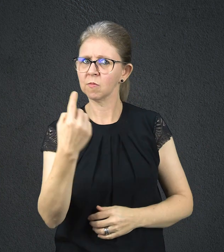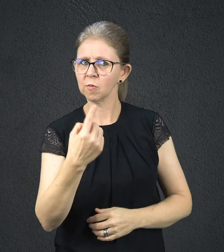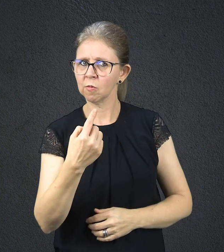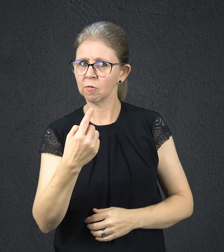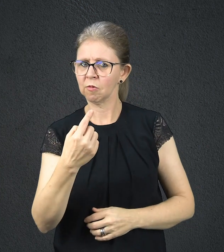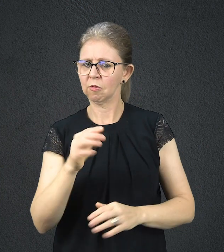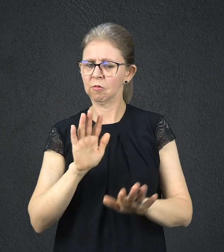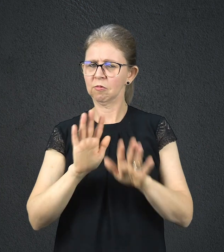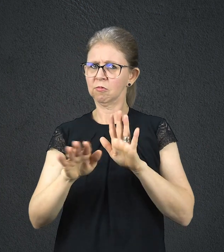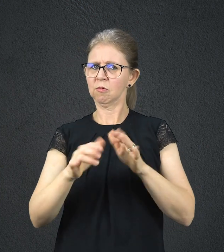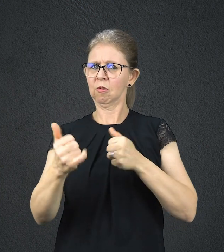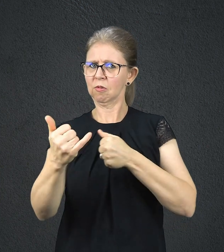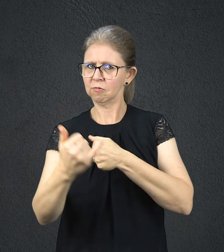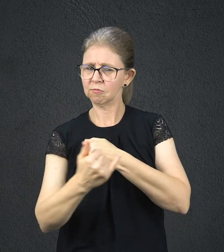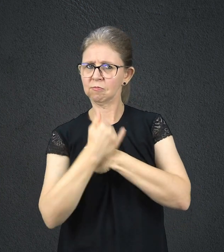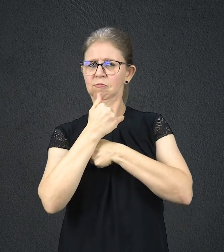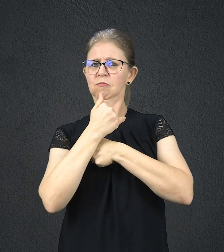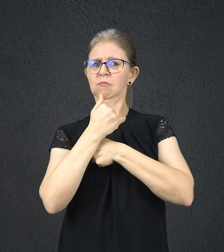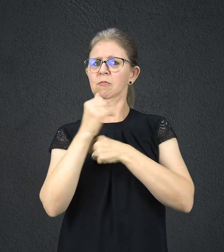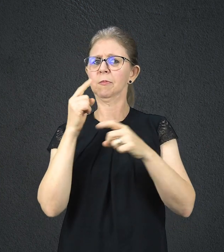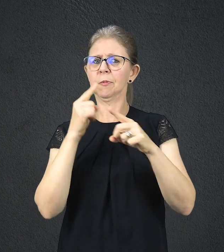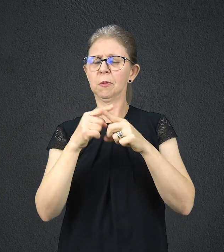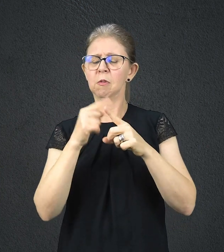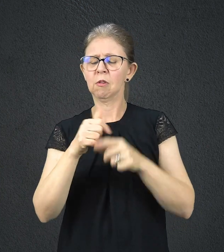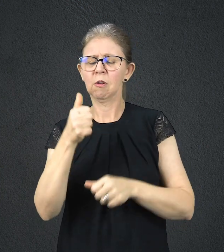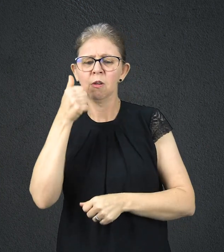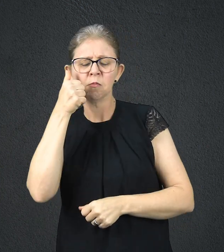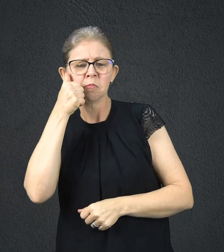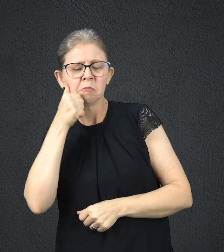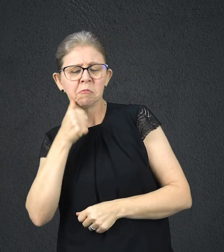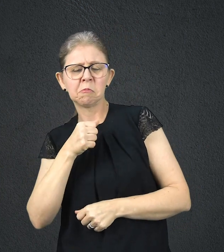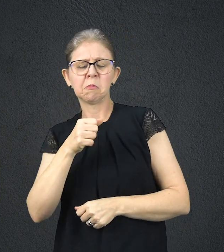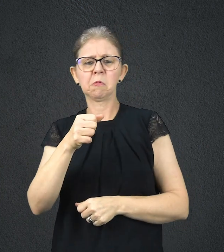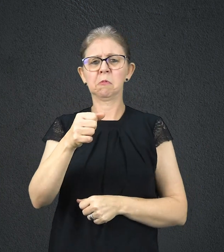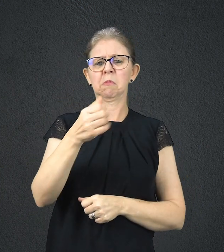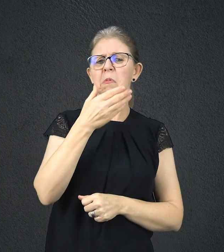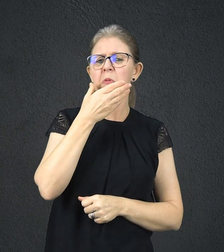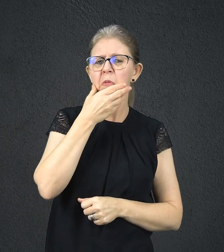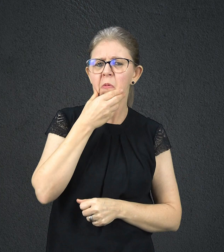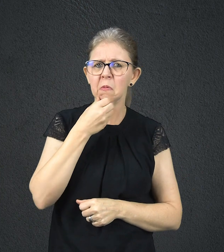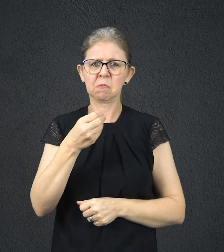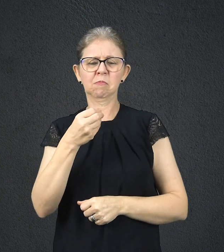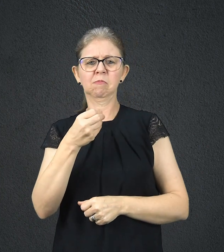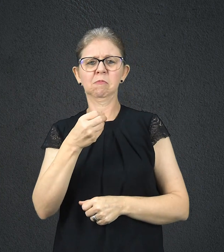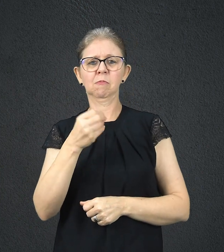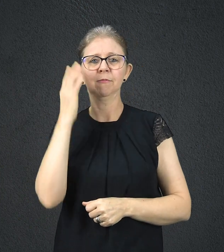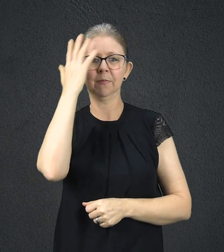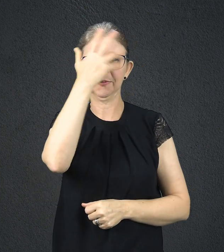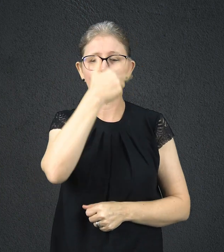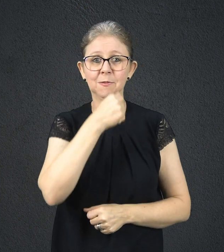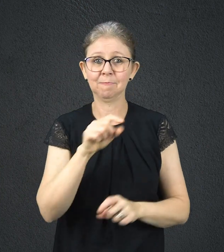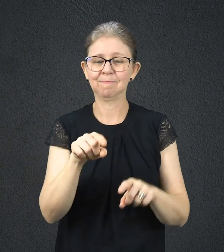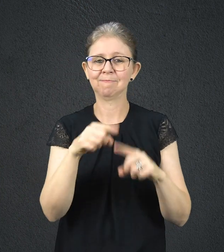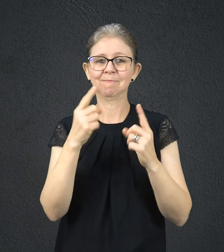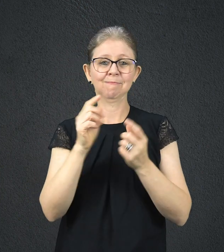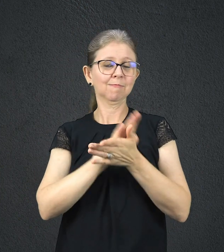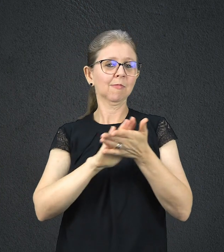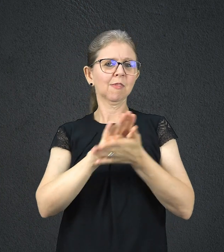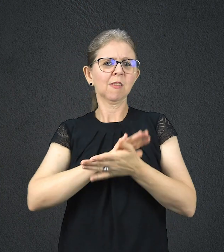beleza de miss de uma moça não são o mais importante, pois a beleza um dia acaba. Quando você for escolher